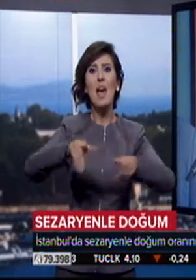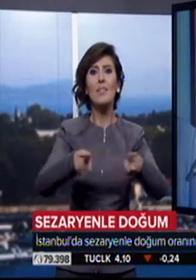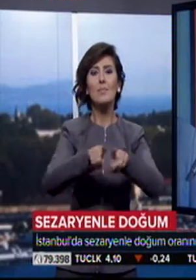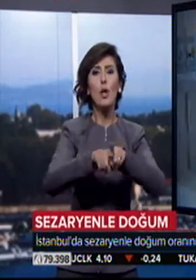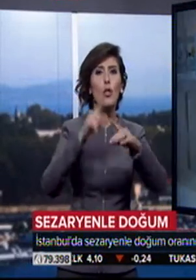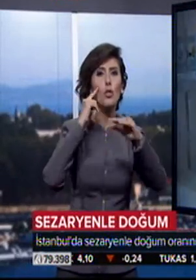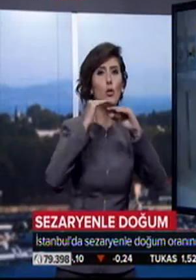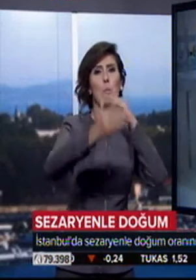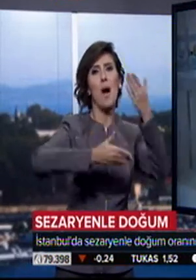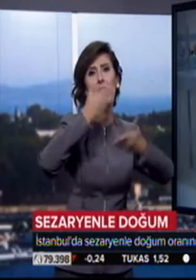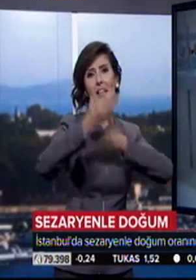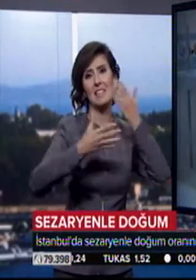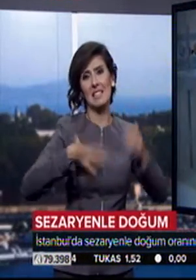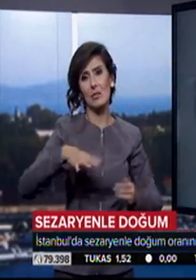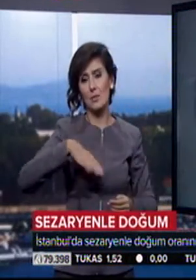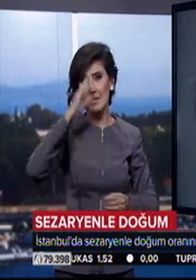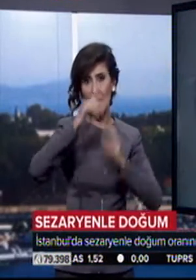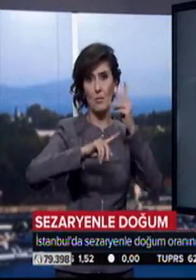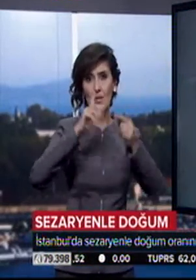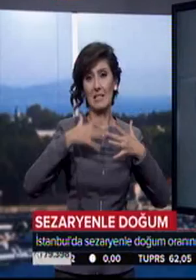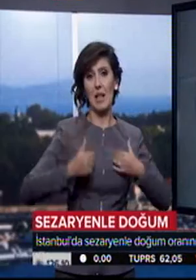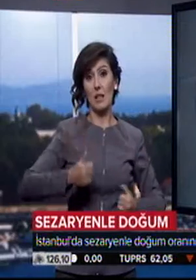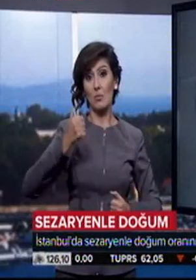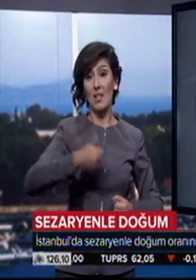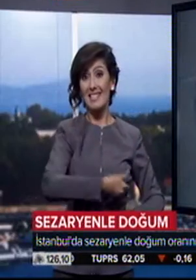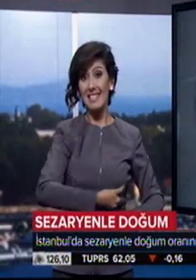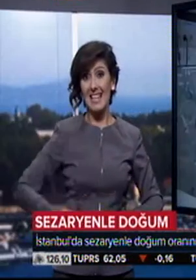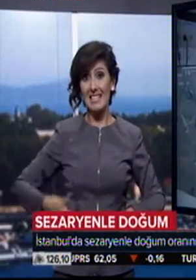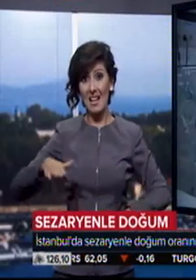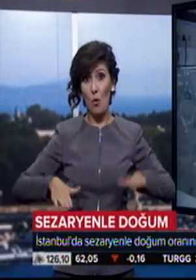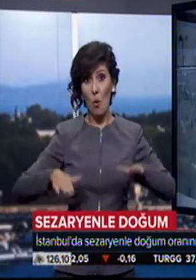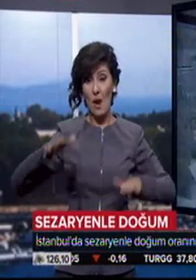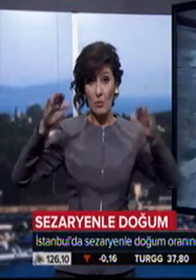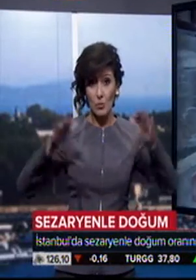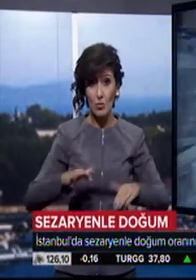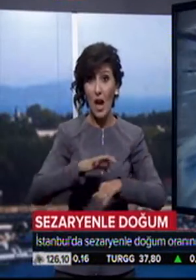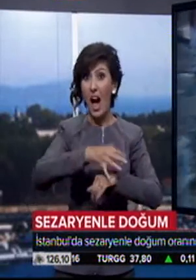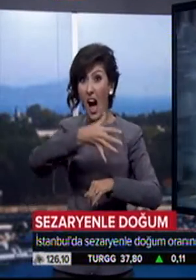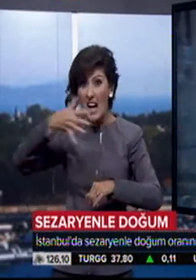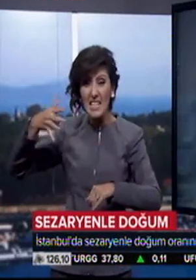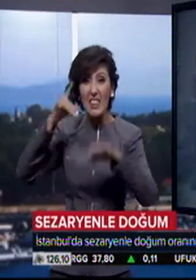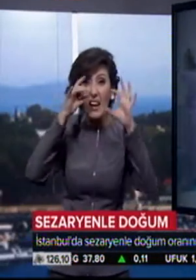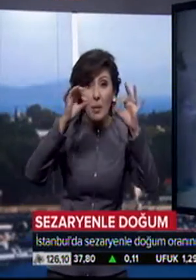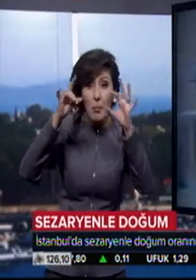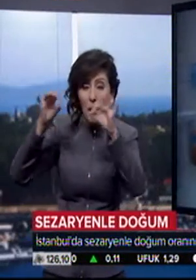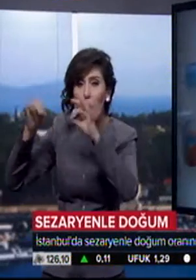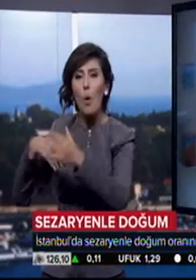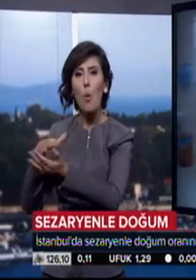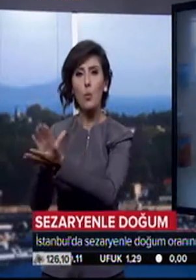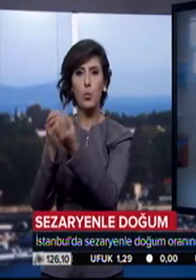bekliyoruz. İstanbul İl Sağlık Müdürü Memişoğlu, sezaryen oranlarına düşüren hastaneleri de ödüllendireceklerini açıkladı. Biz